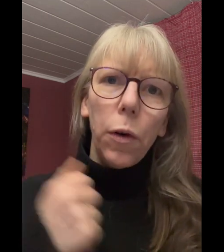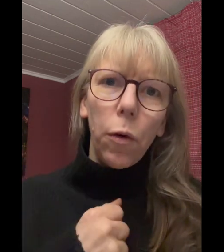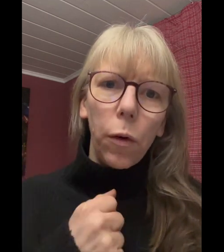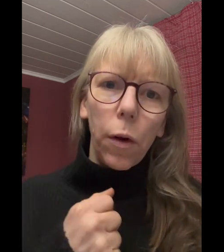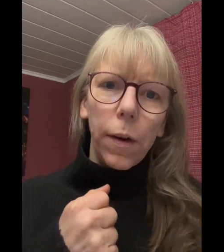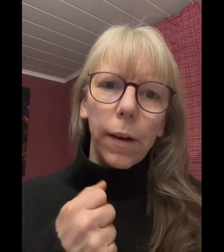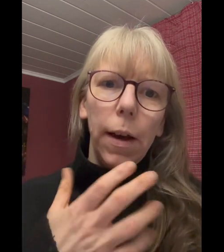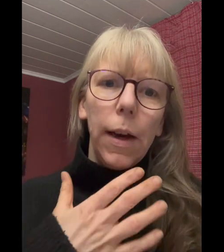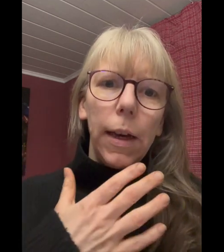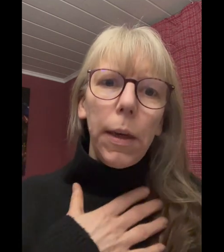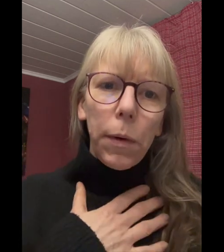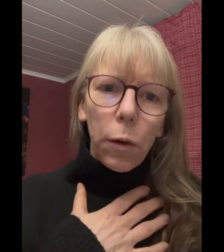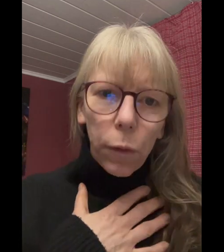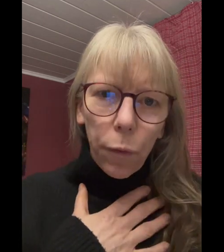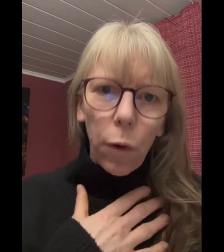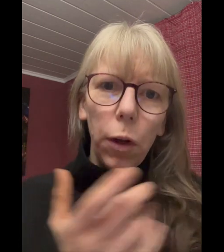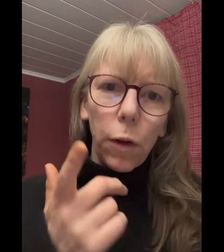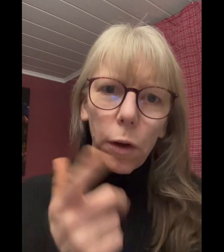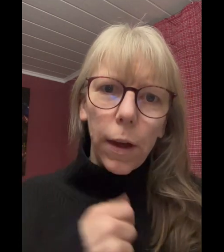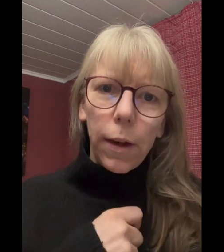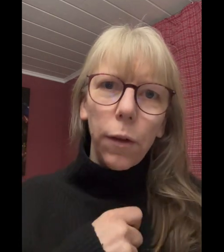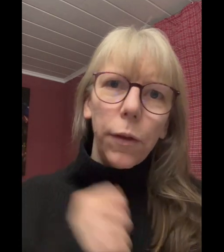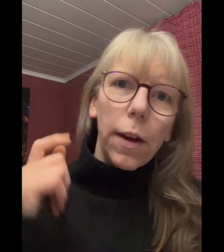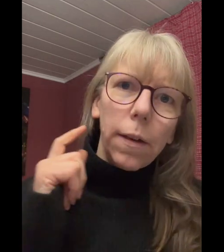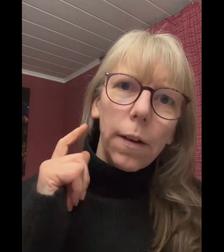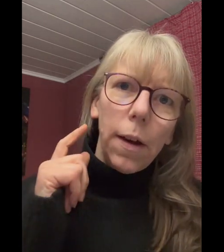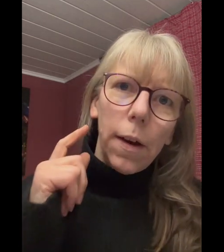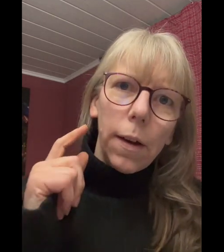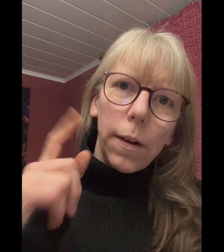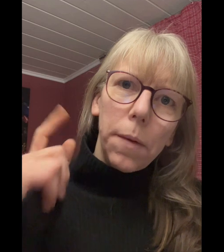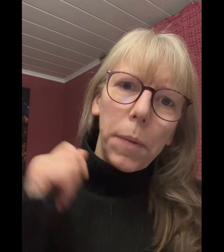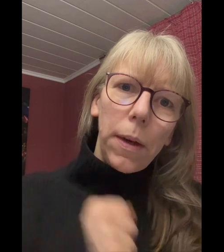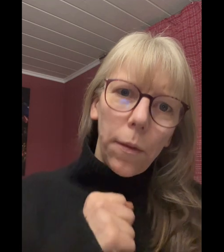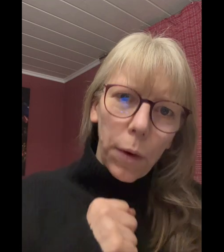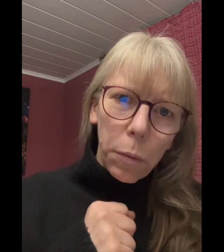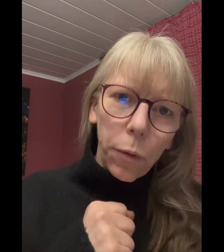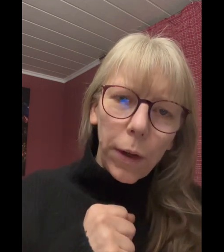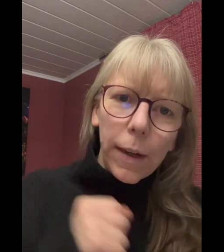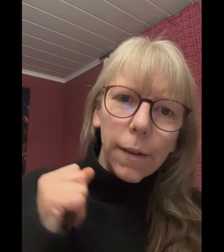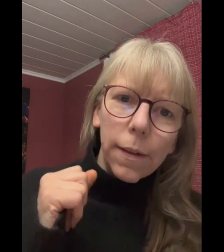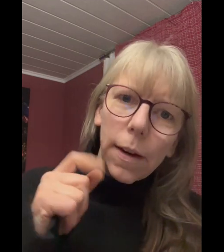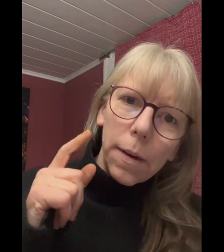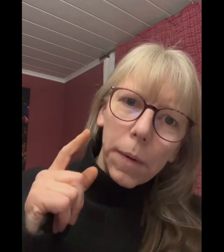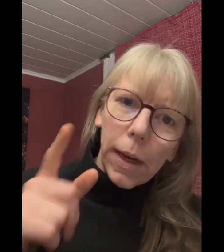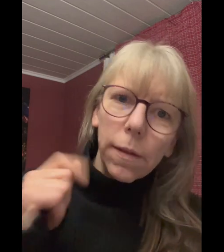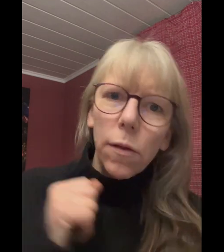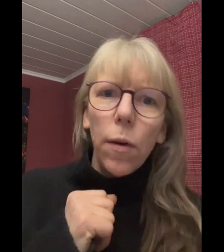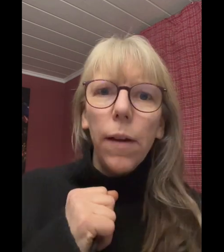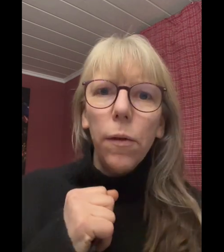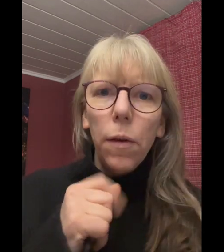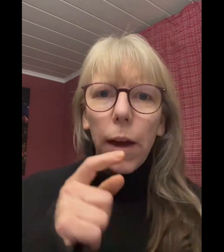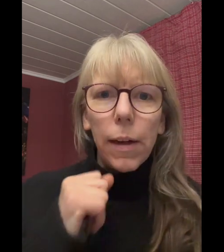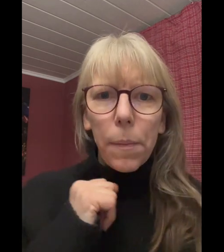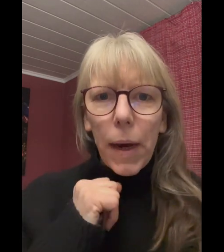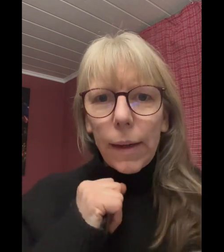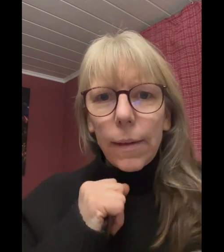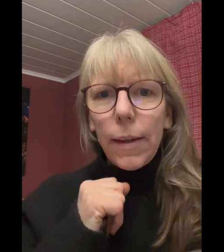Kundenkontakt. Ich bin die Rose Fröhlich, eure Ernährungstante, bin von Beruf Diätassistentin mit Kassenzulassung, eigener Praxis,